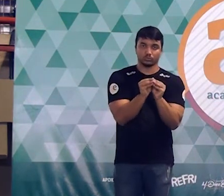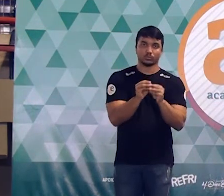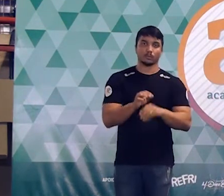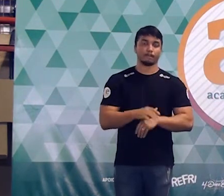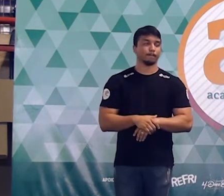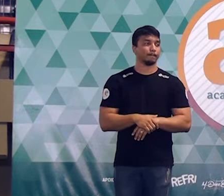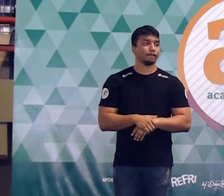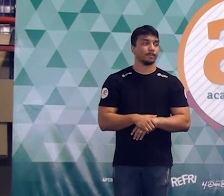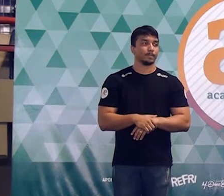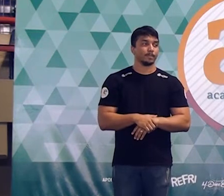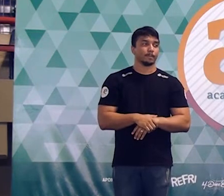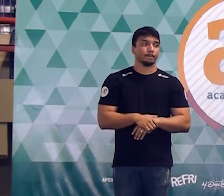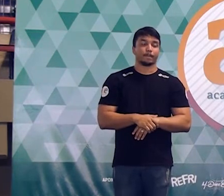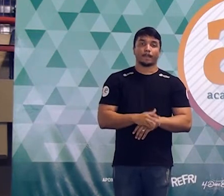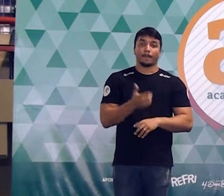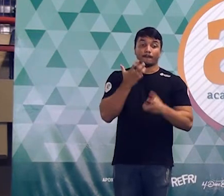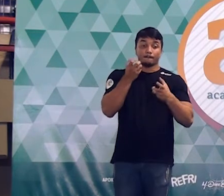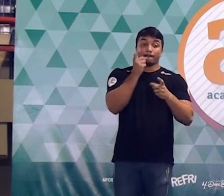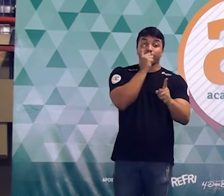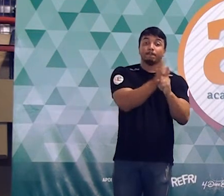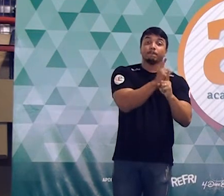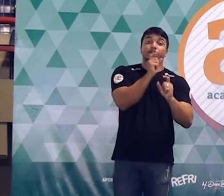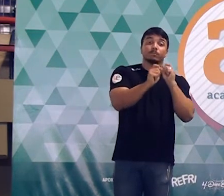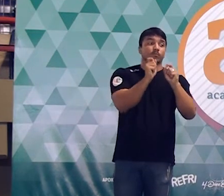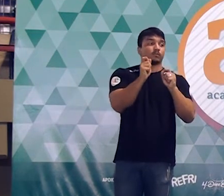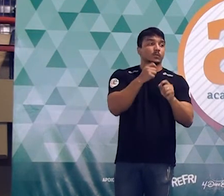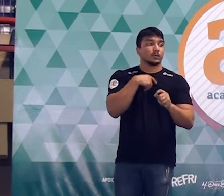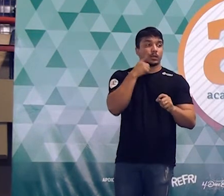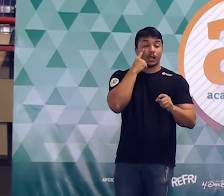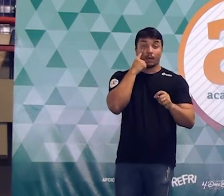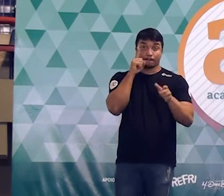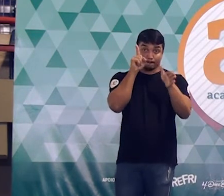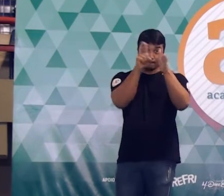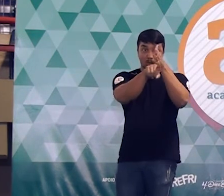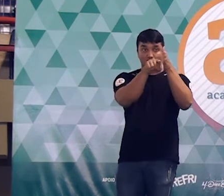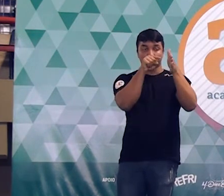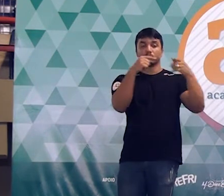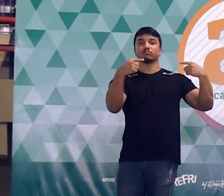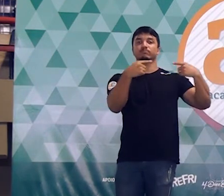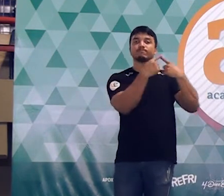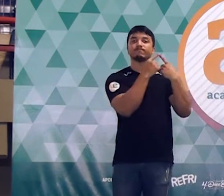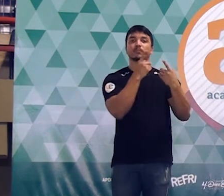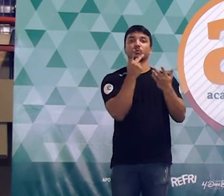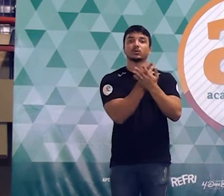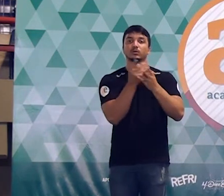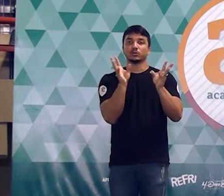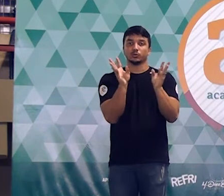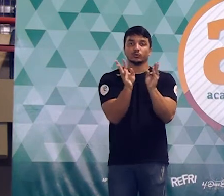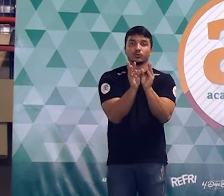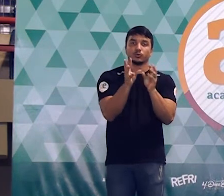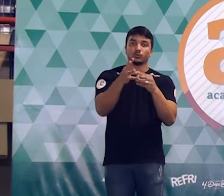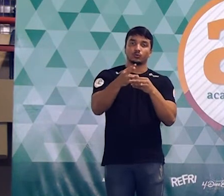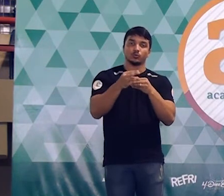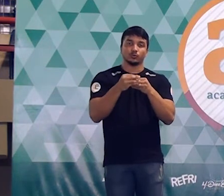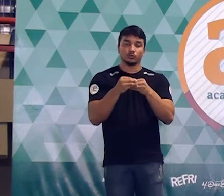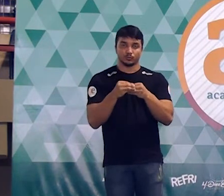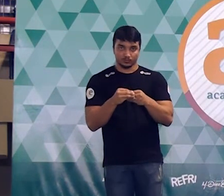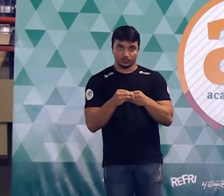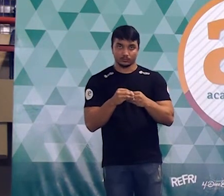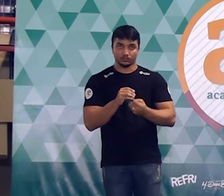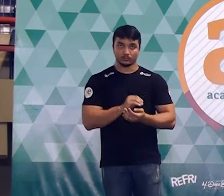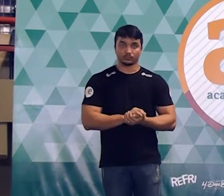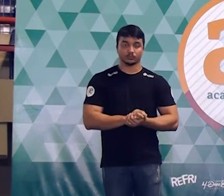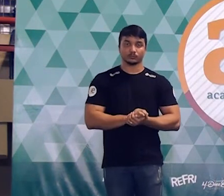largura. O que é que eu queria que vocês marcassem aí? Onde o enunciado diz que causa uma redução de até 20% nas